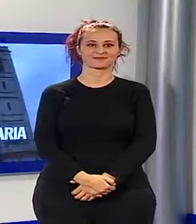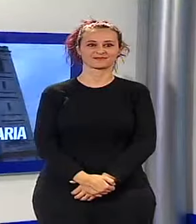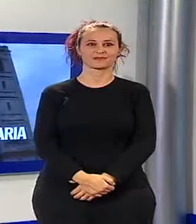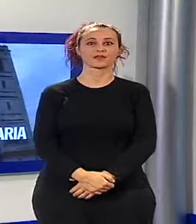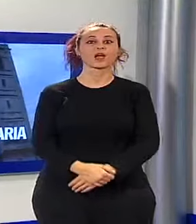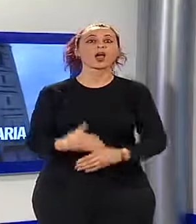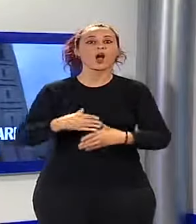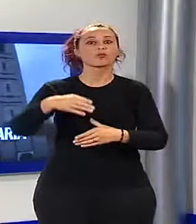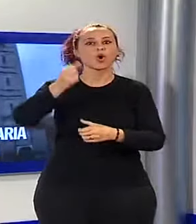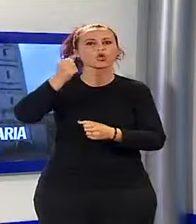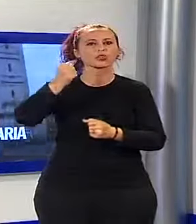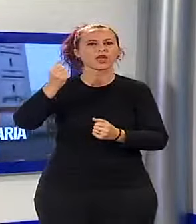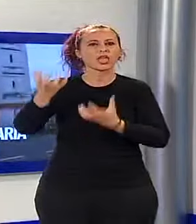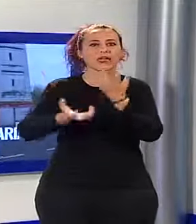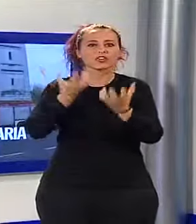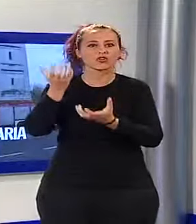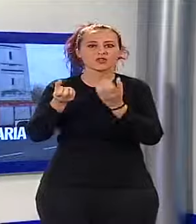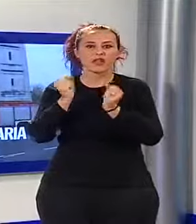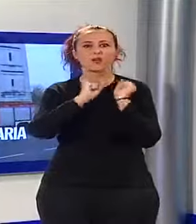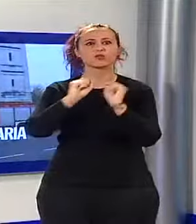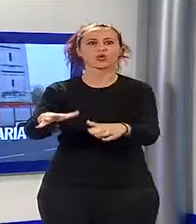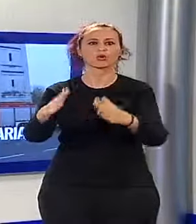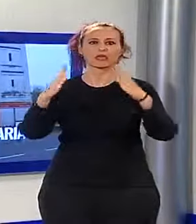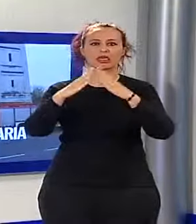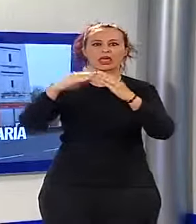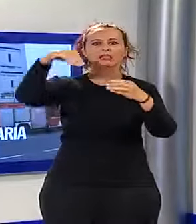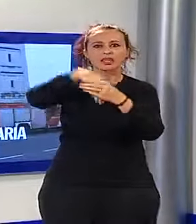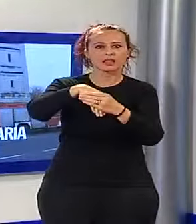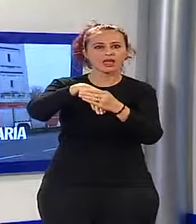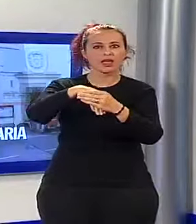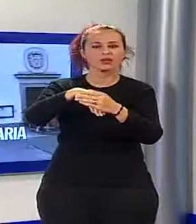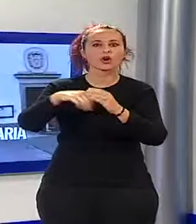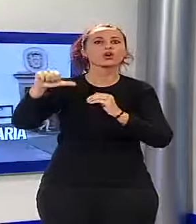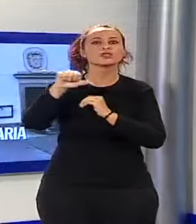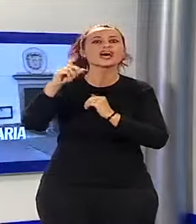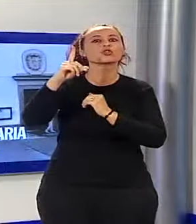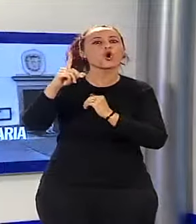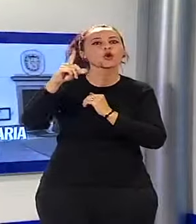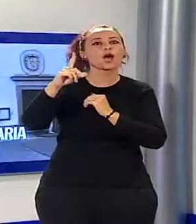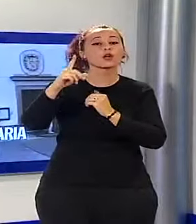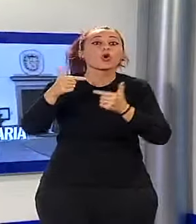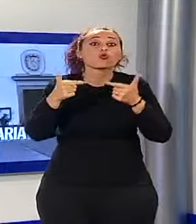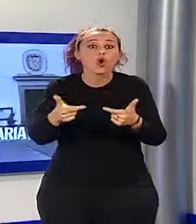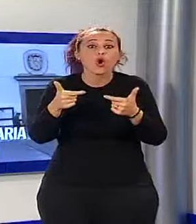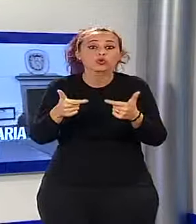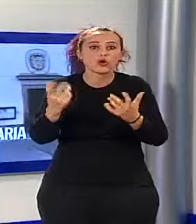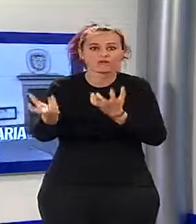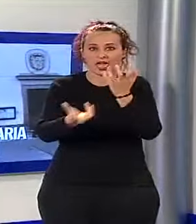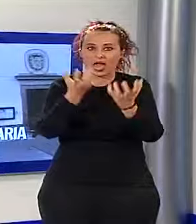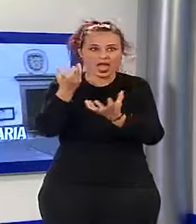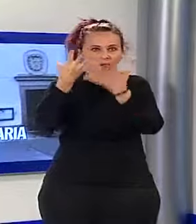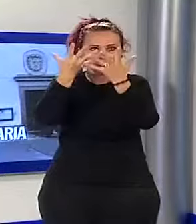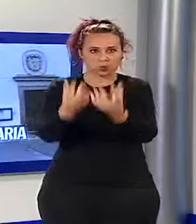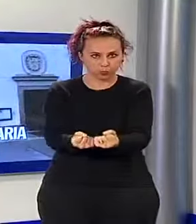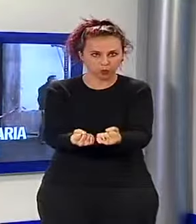Cotiglia incendiaria gettata in chiesa e accaduto nella chiesa di San Donato. Fortunatamente le fiamme sono